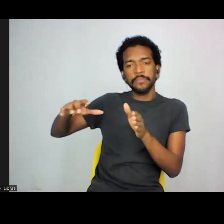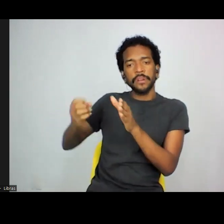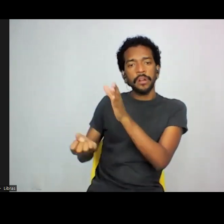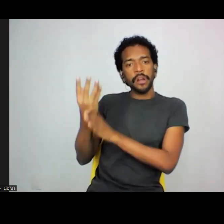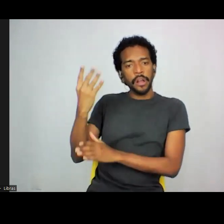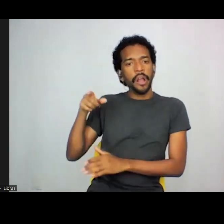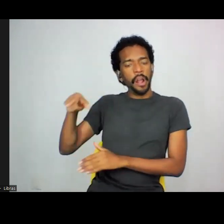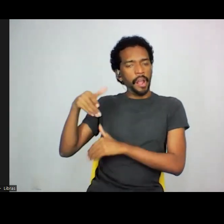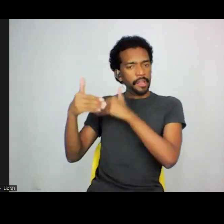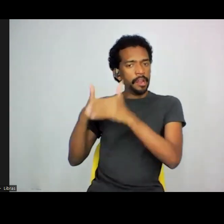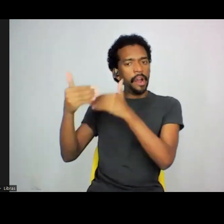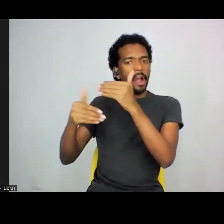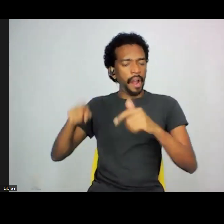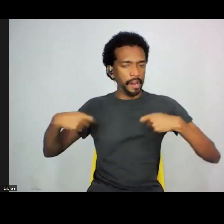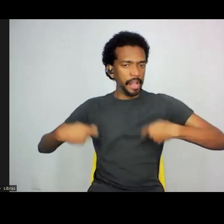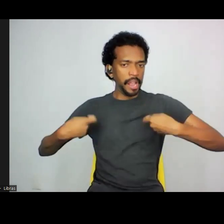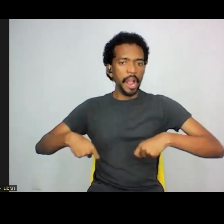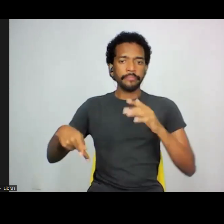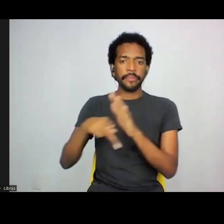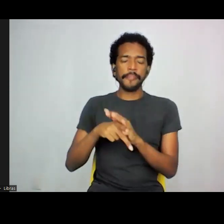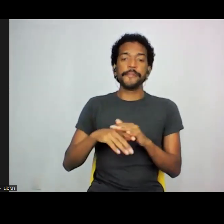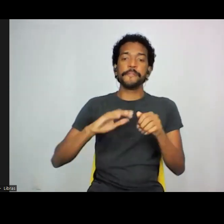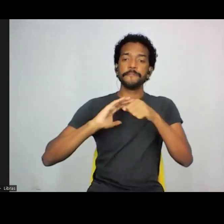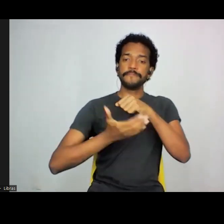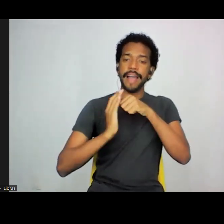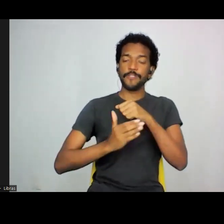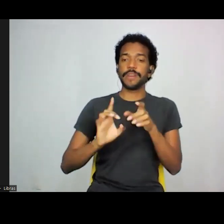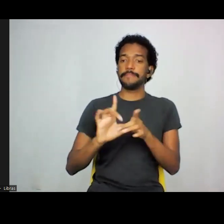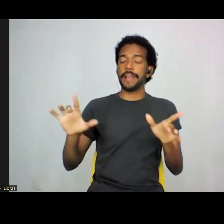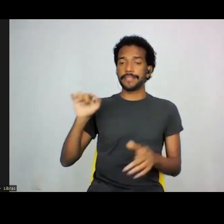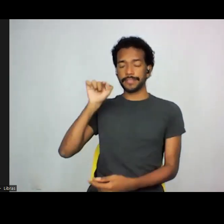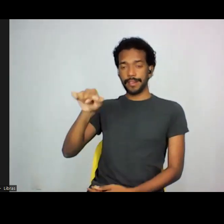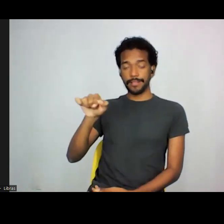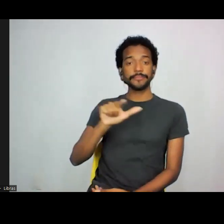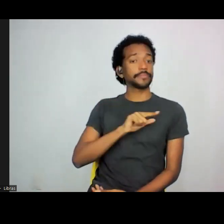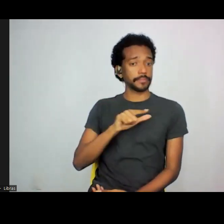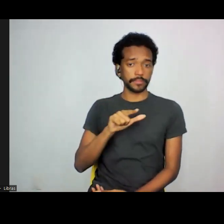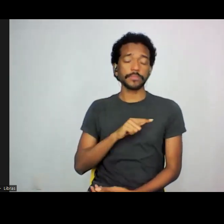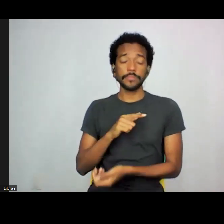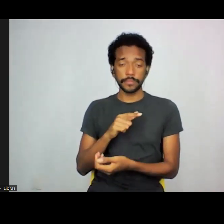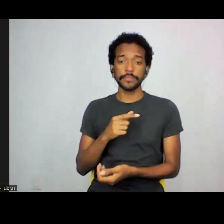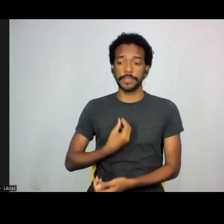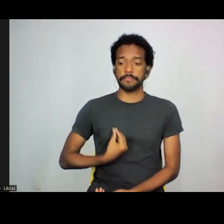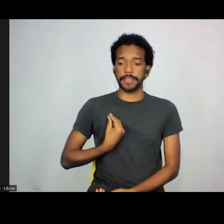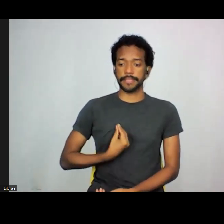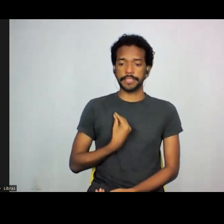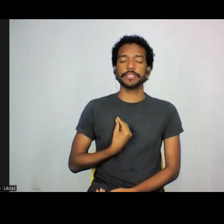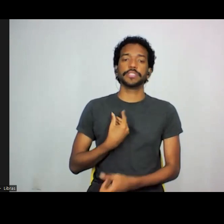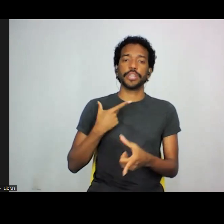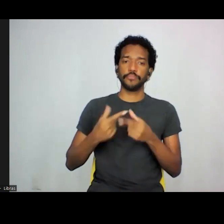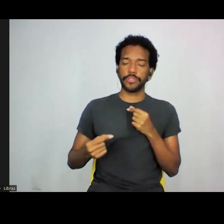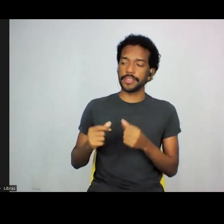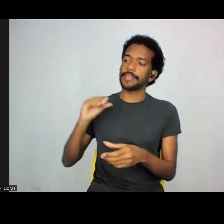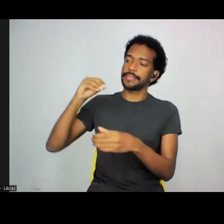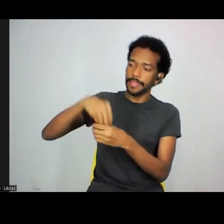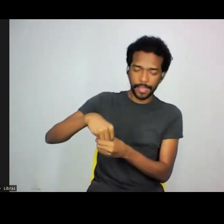necessário, né, pro bairro da Liberdade, de, existe essa história, né, da presença japonesa no bairro, da,